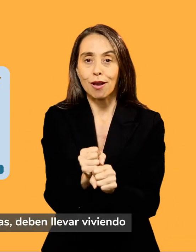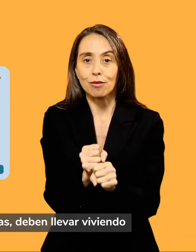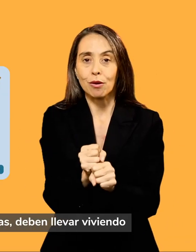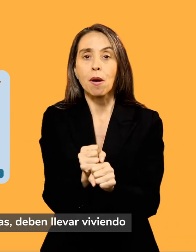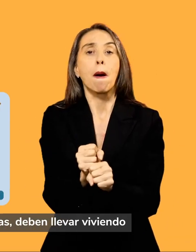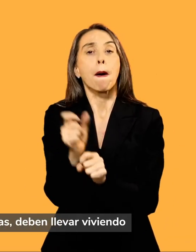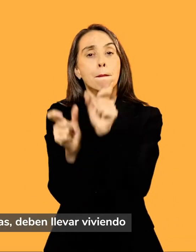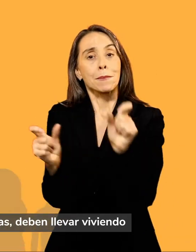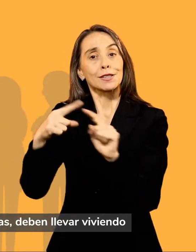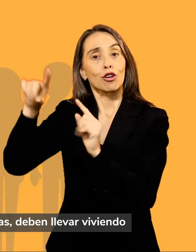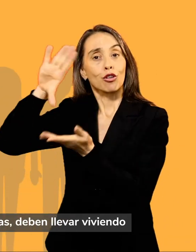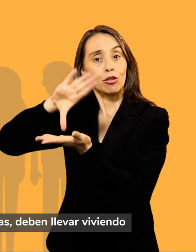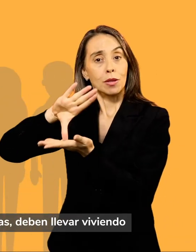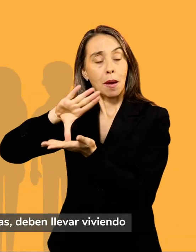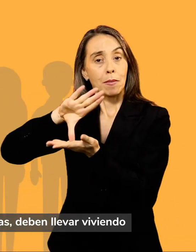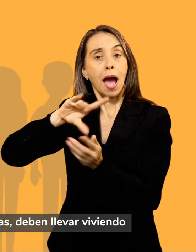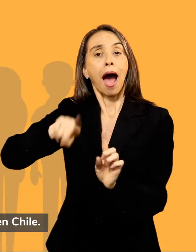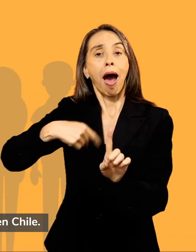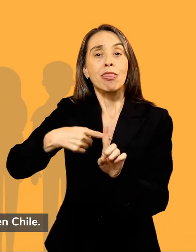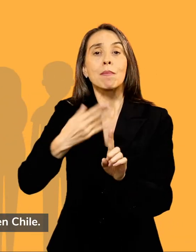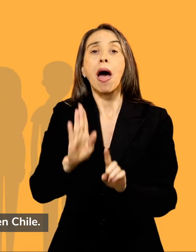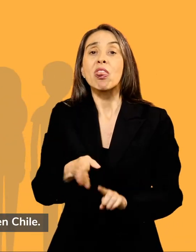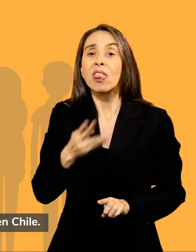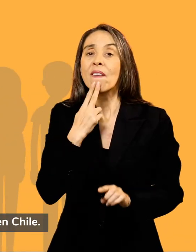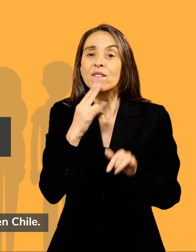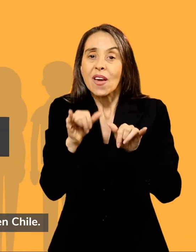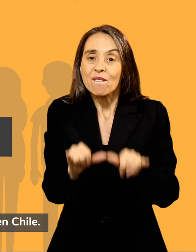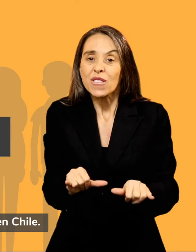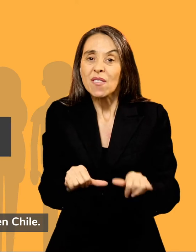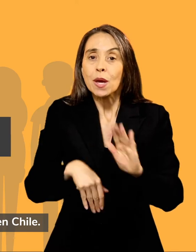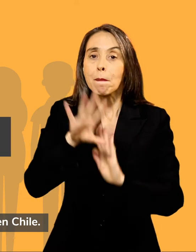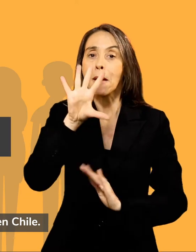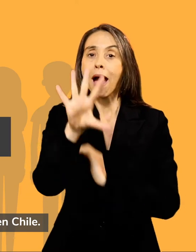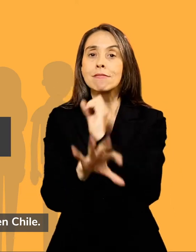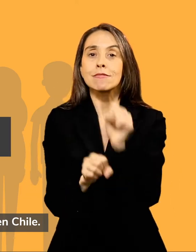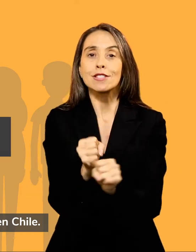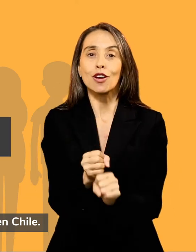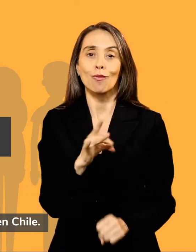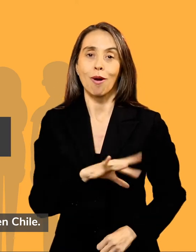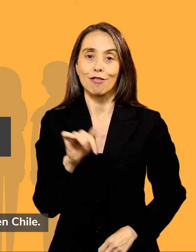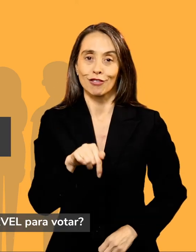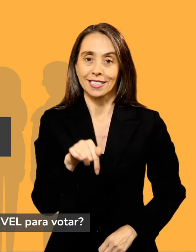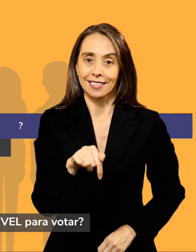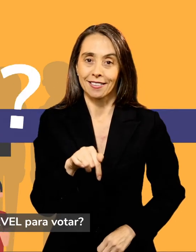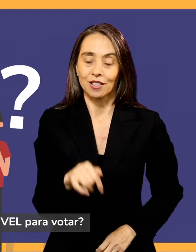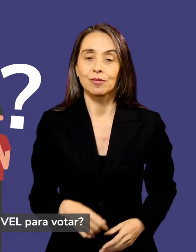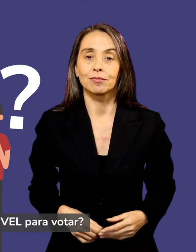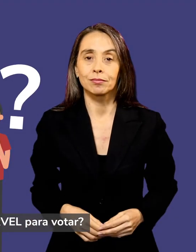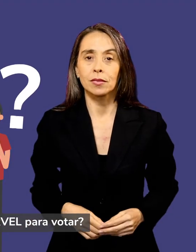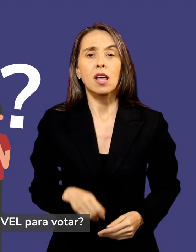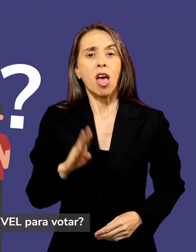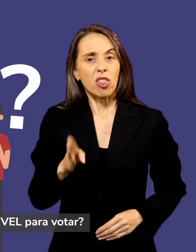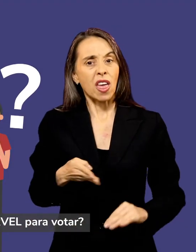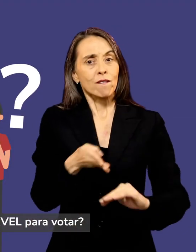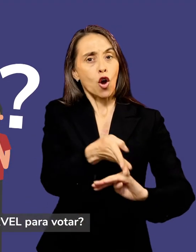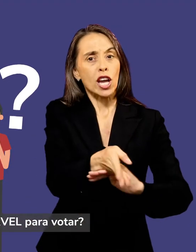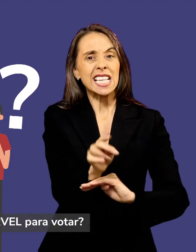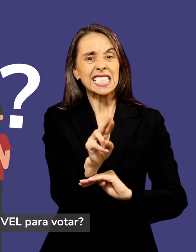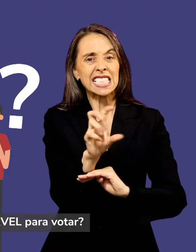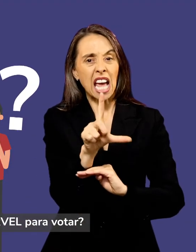personas extranjeras, deben llevar viviendo más de 5 años en Chile. ¿Debo inscribirme en el CERVEL para